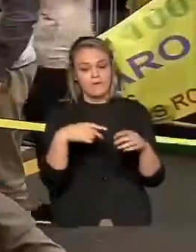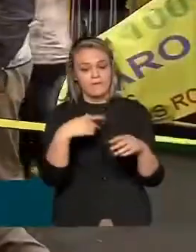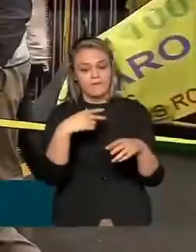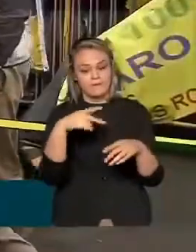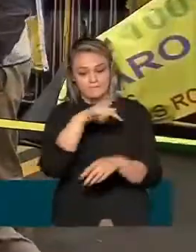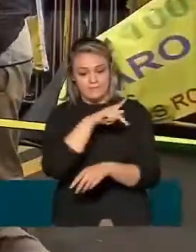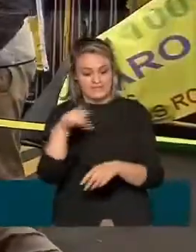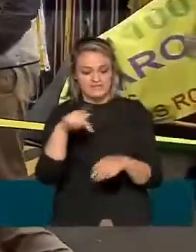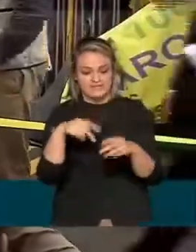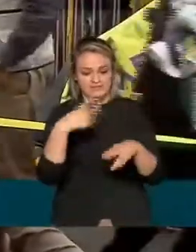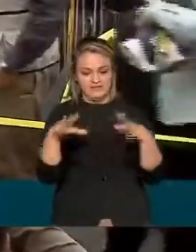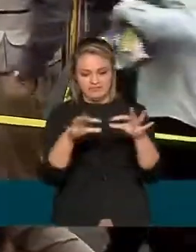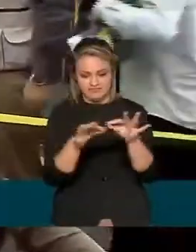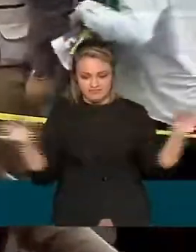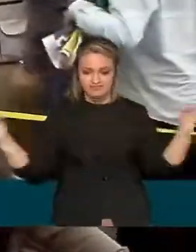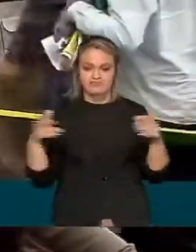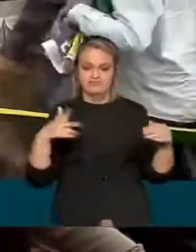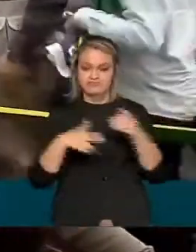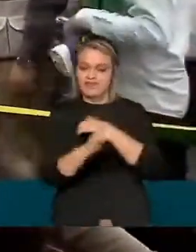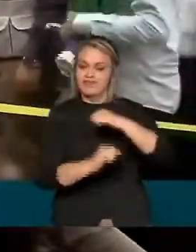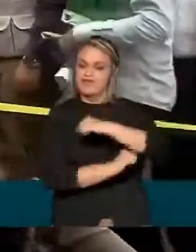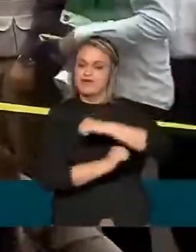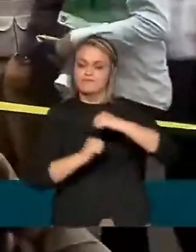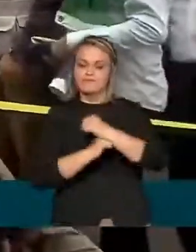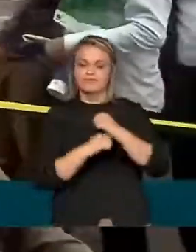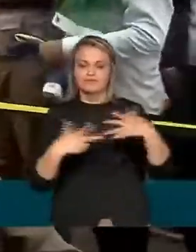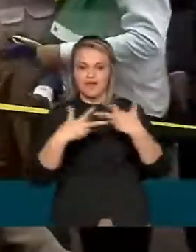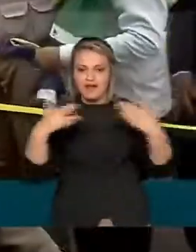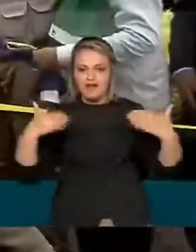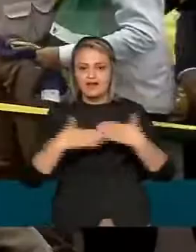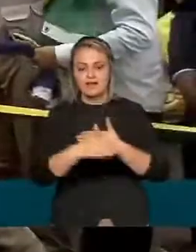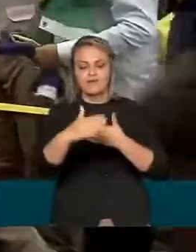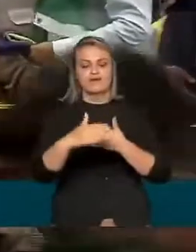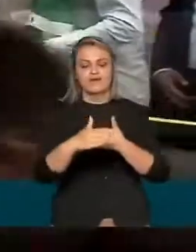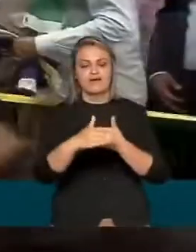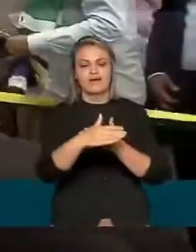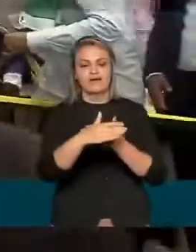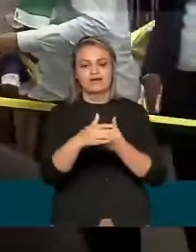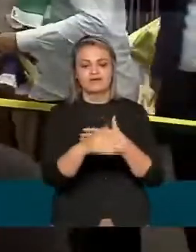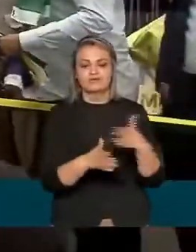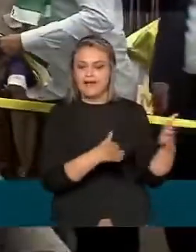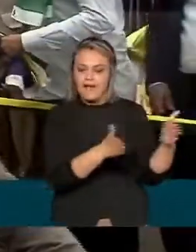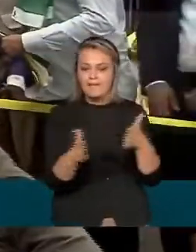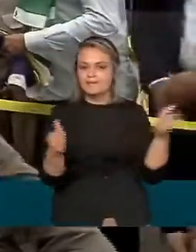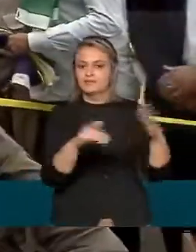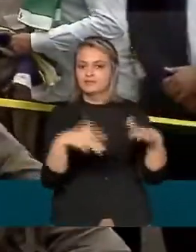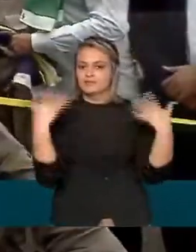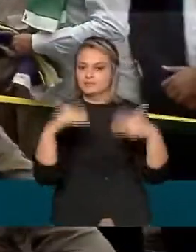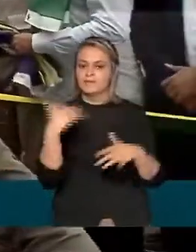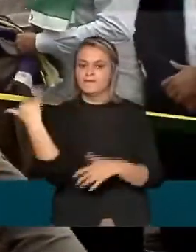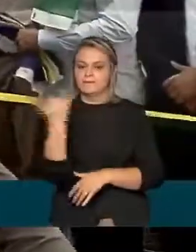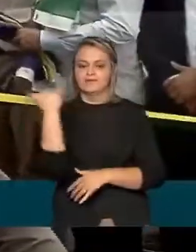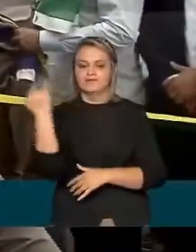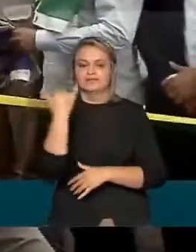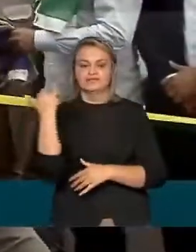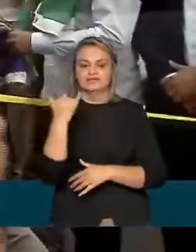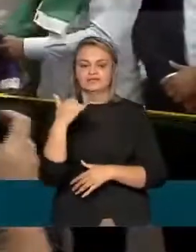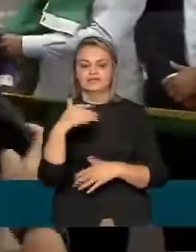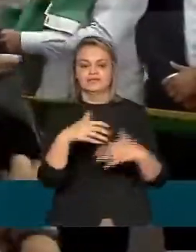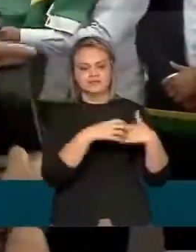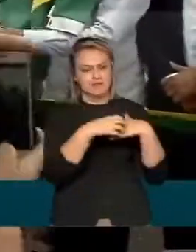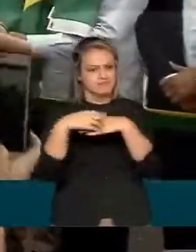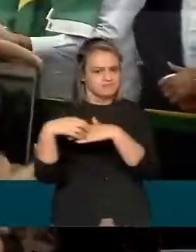o desenlace ali da ponte, fazendo essa inauguração de um trajeto tão importante ali para o